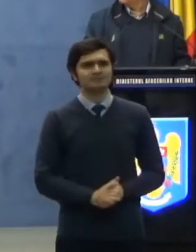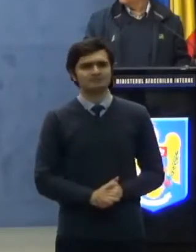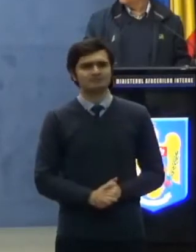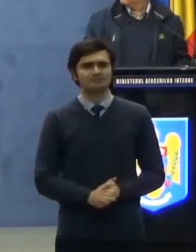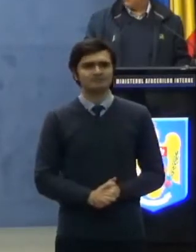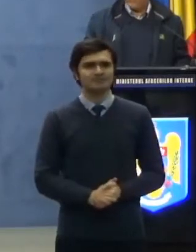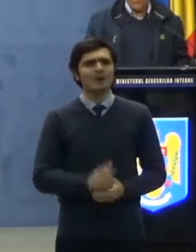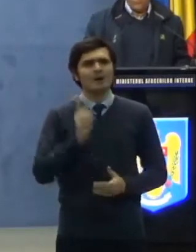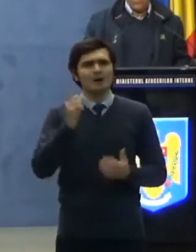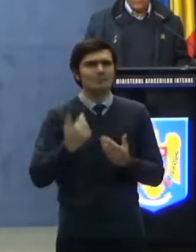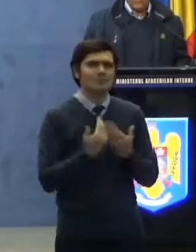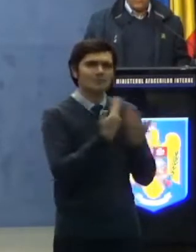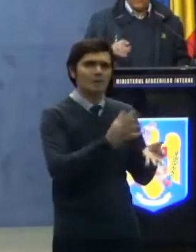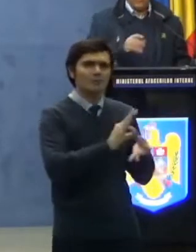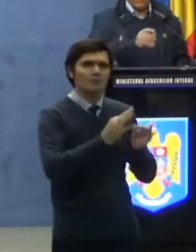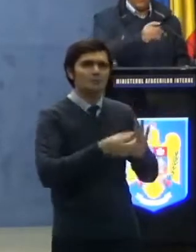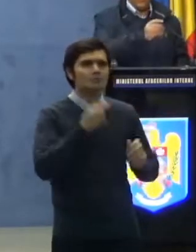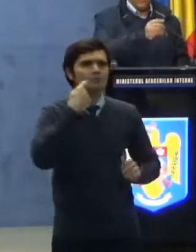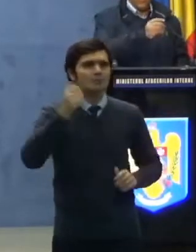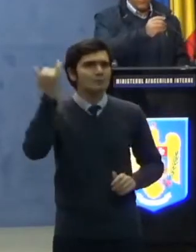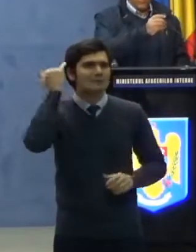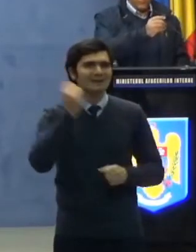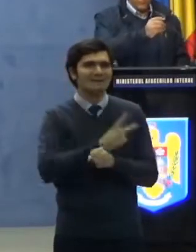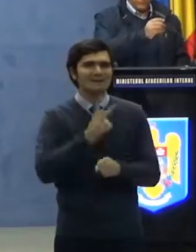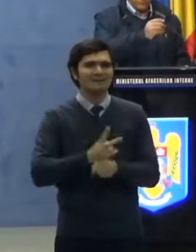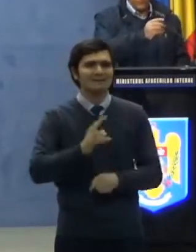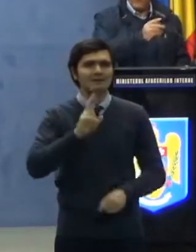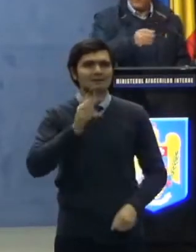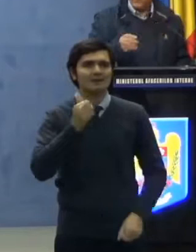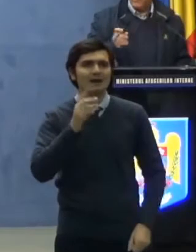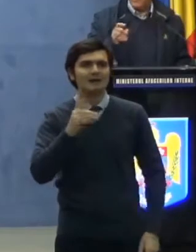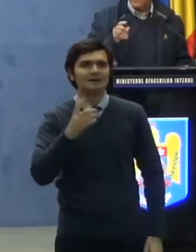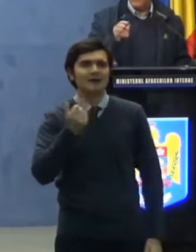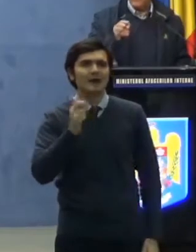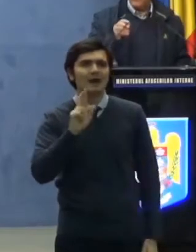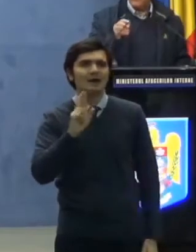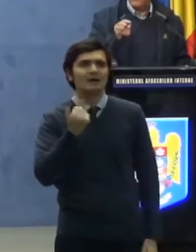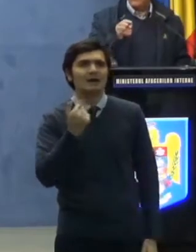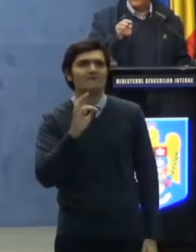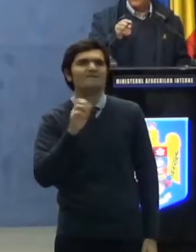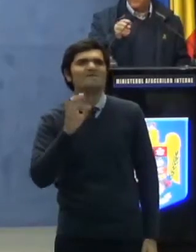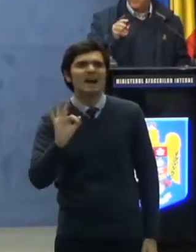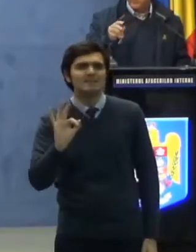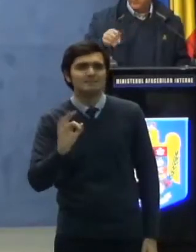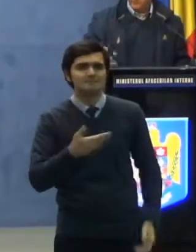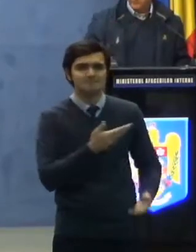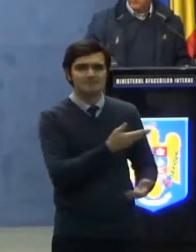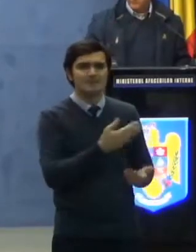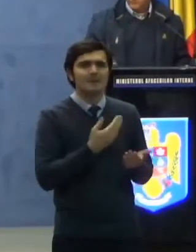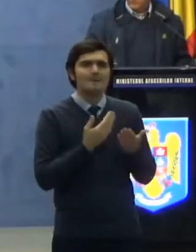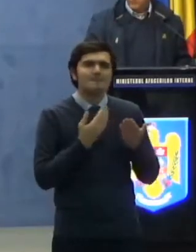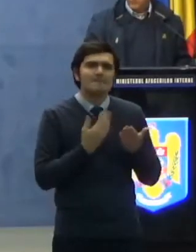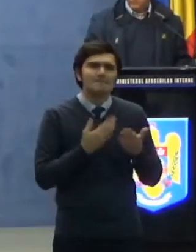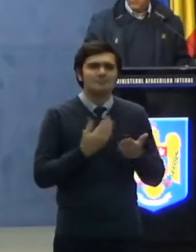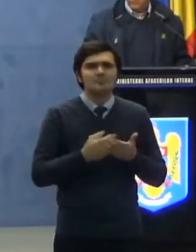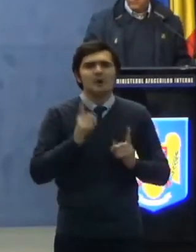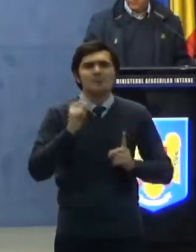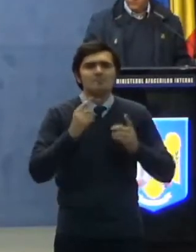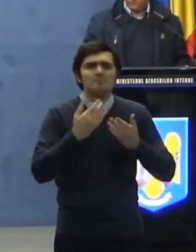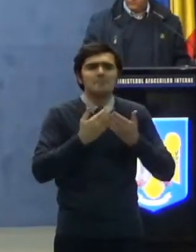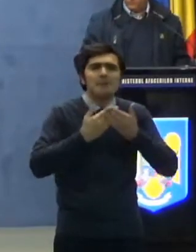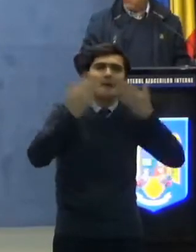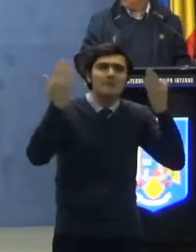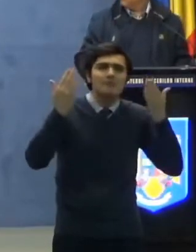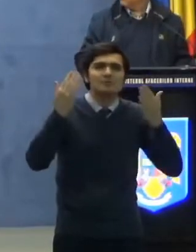O să-i dau cuvântul domnului secretar de stat Raida Rafat pentru a clarifica unele aspecte